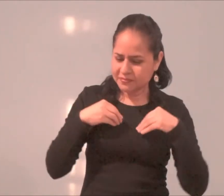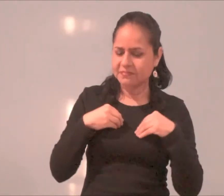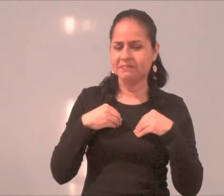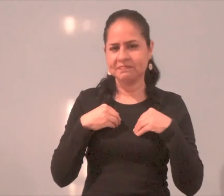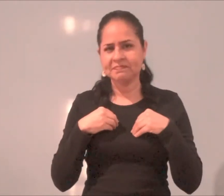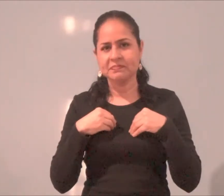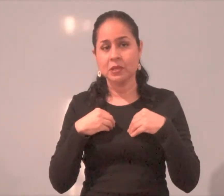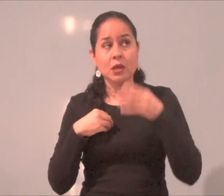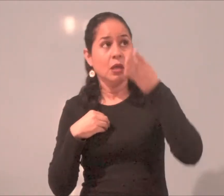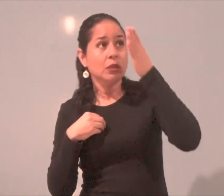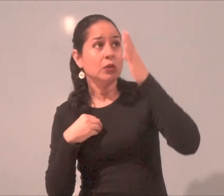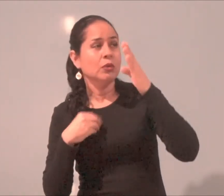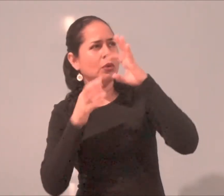pongo en manos del Creador